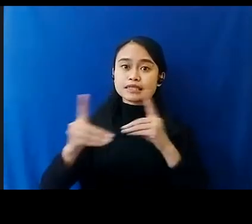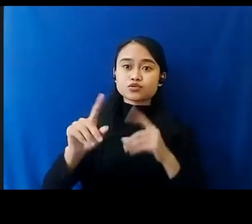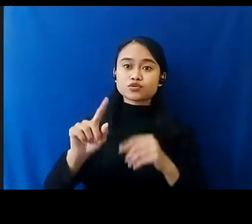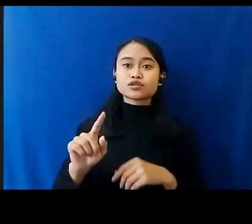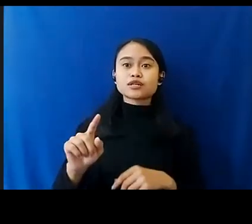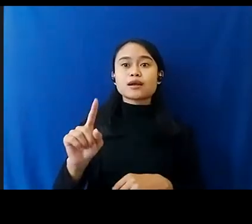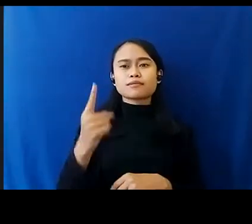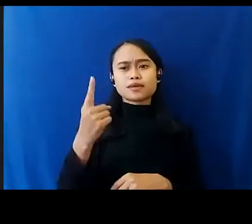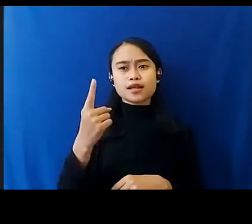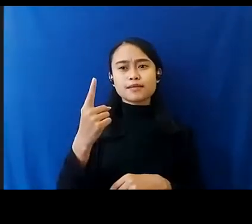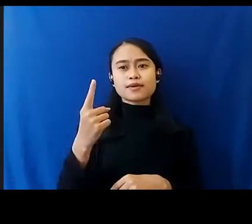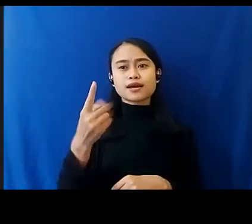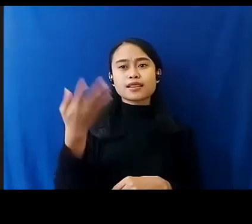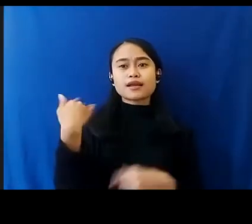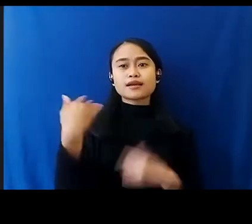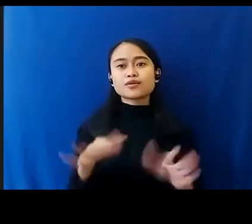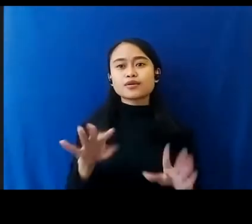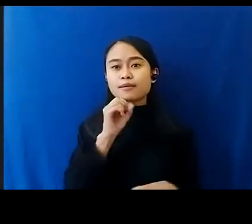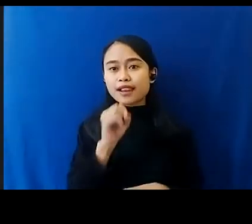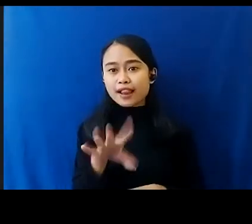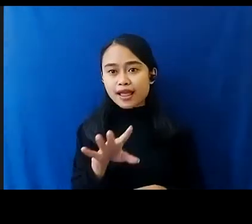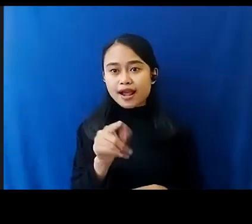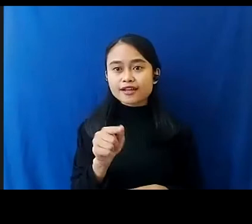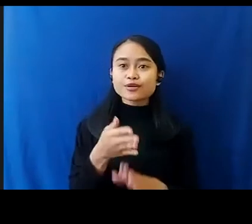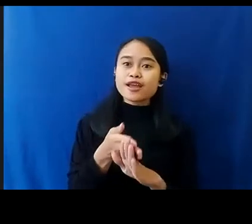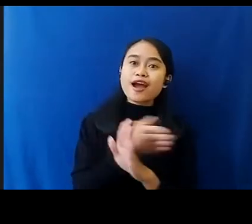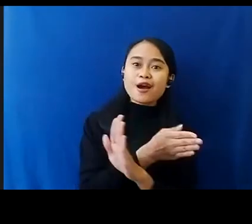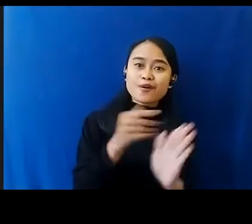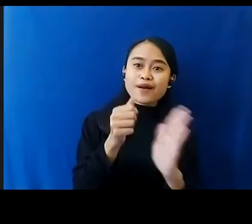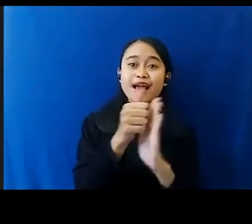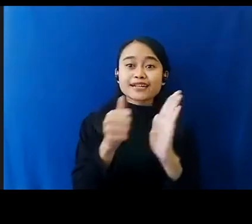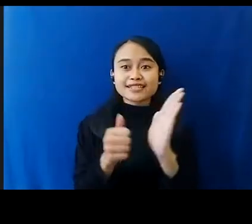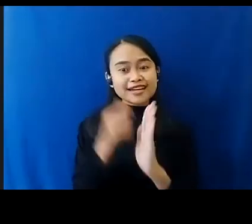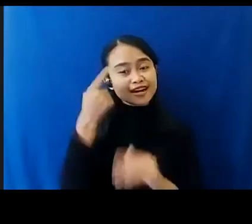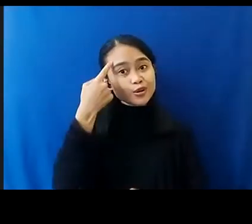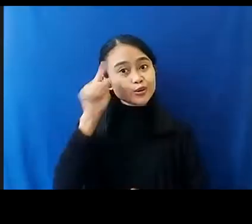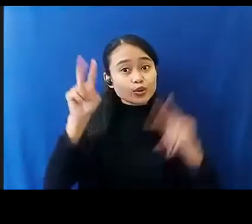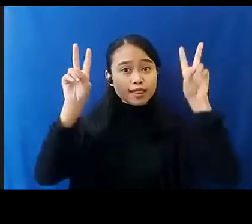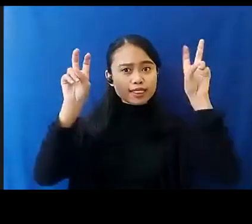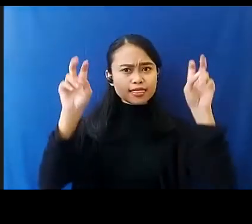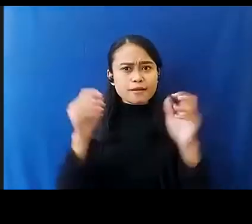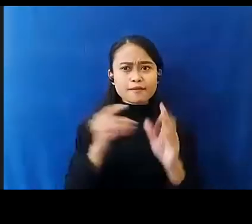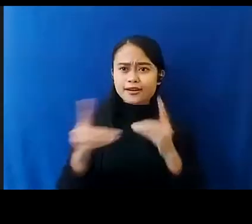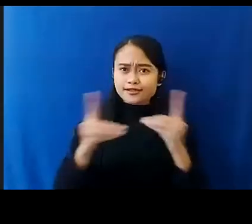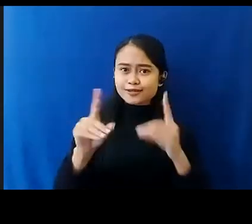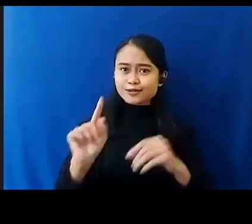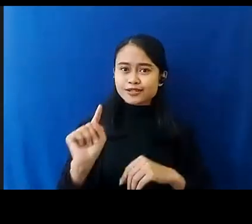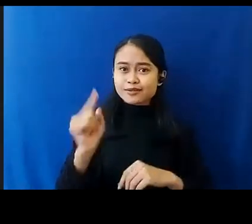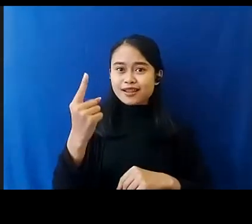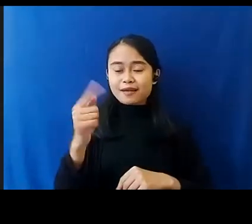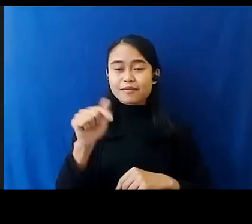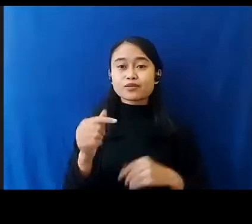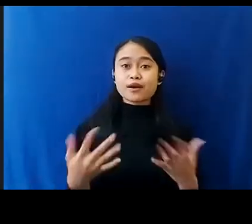Tadi Saya Sudah Sempat Mention Juga Di Awal Acara Untuk Tema Diskusi Panel Pertama Pada Hari Ini